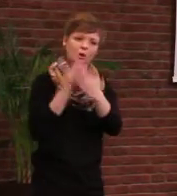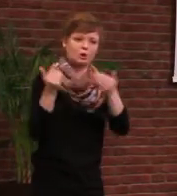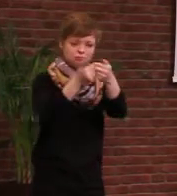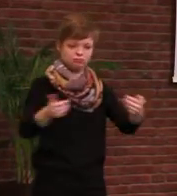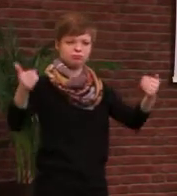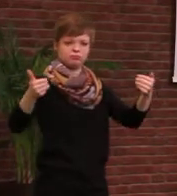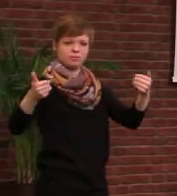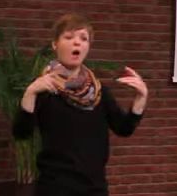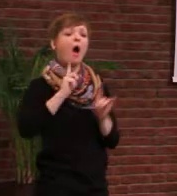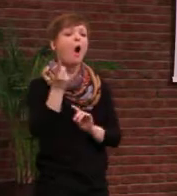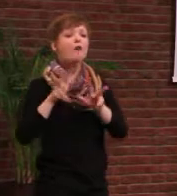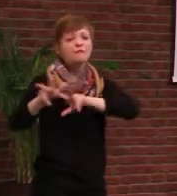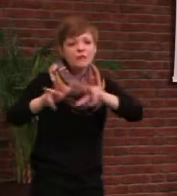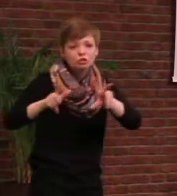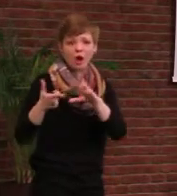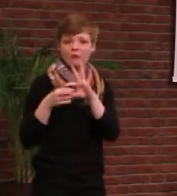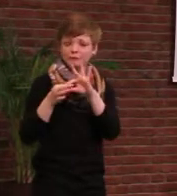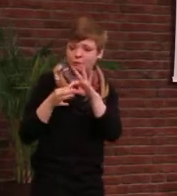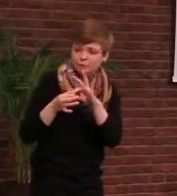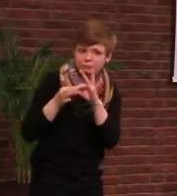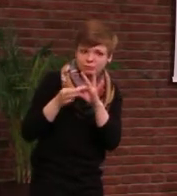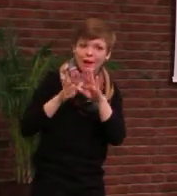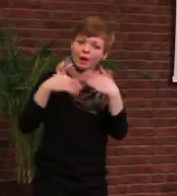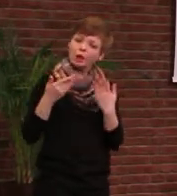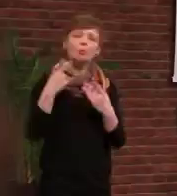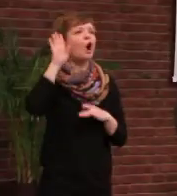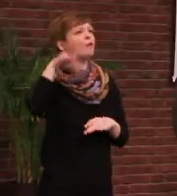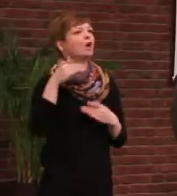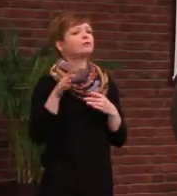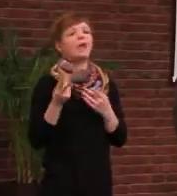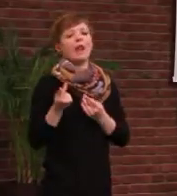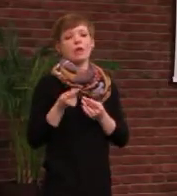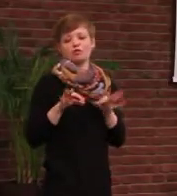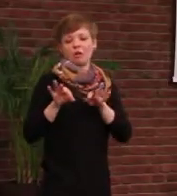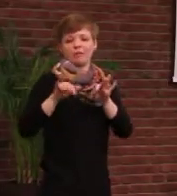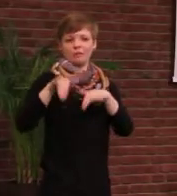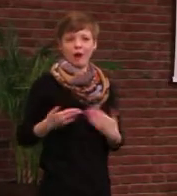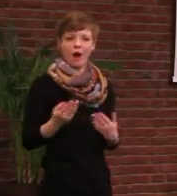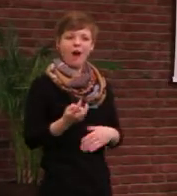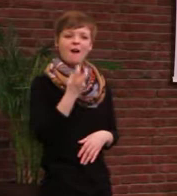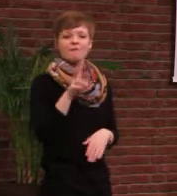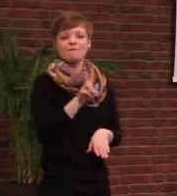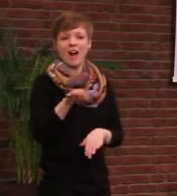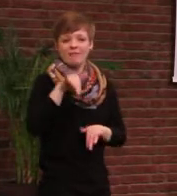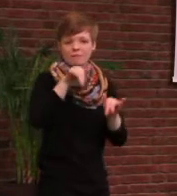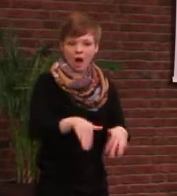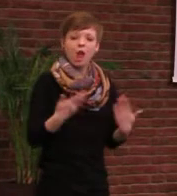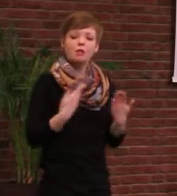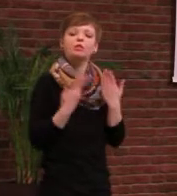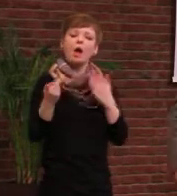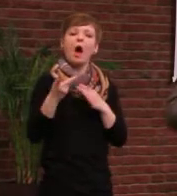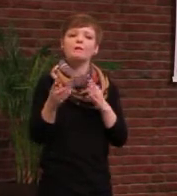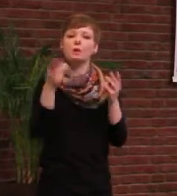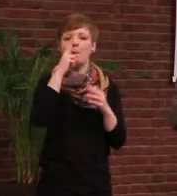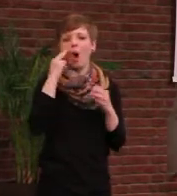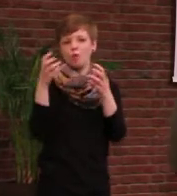Auf wirtschaftlicher Ebene gibt es aber diese gemeinsamen Energiestrategien. Wattenfall ist der Stromproduzent aus Kohle in Brandenburg